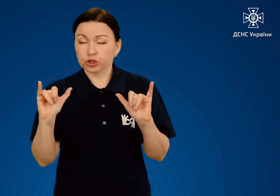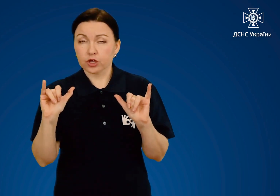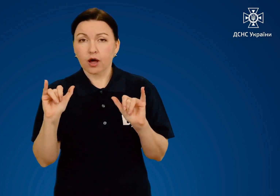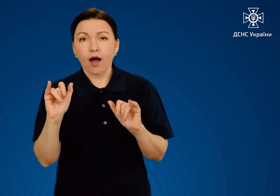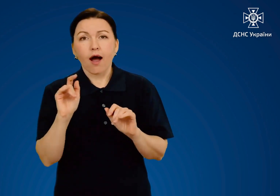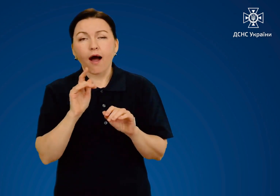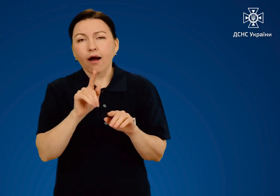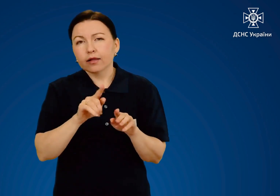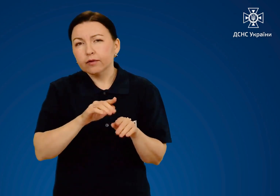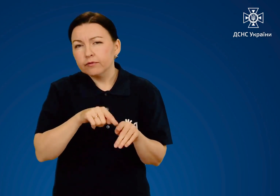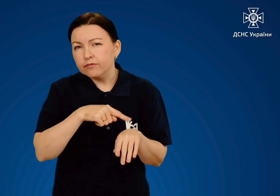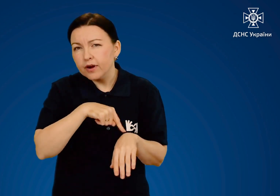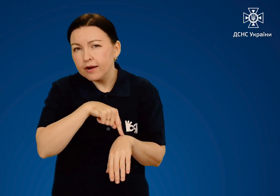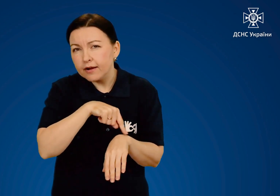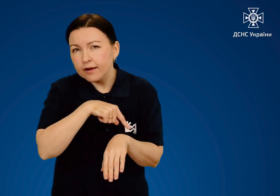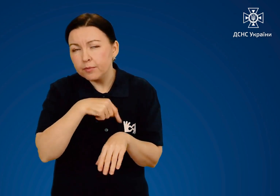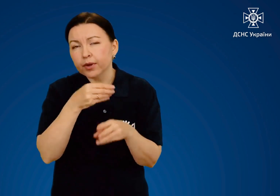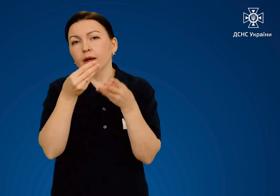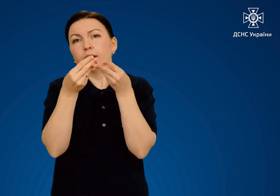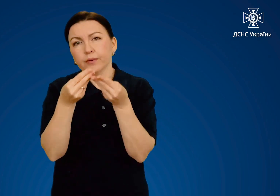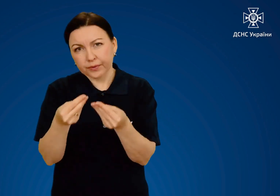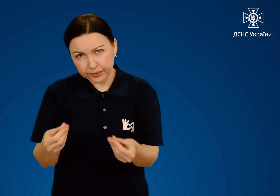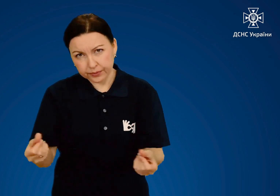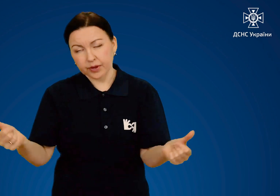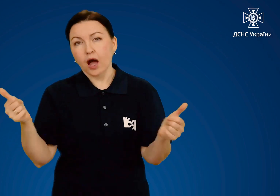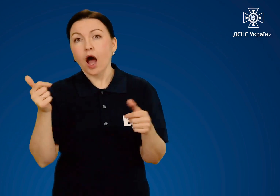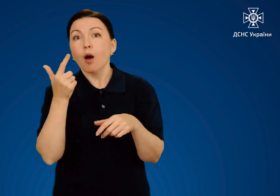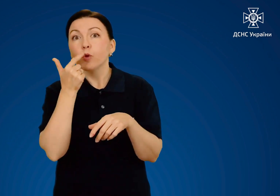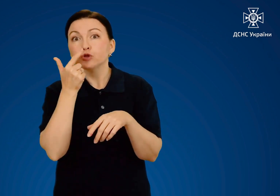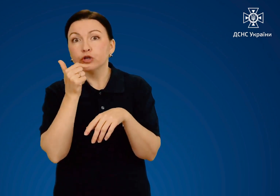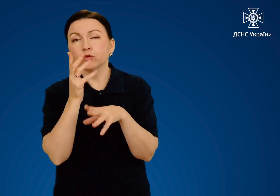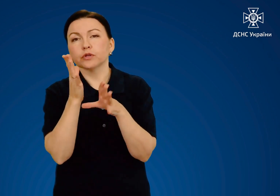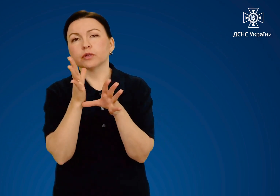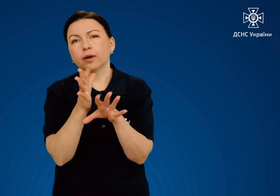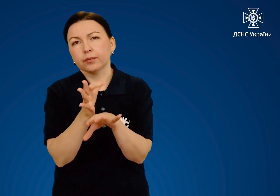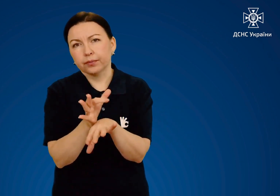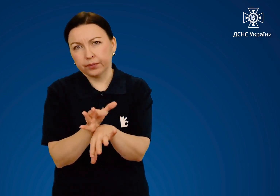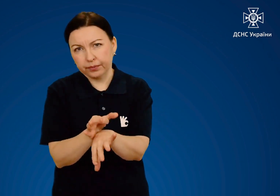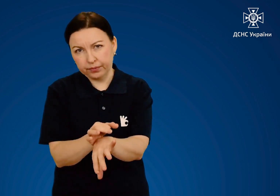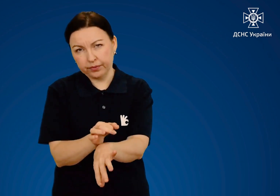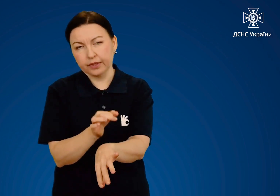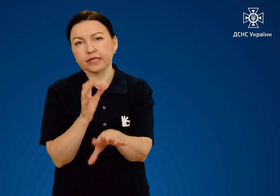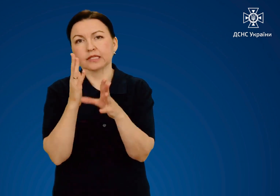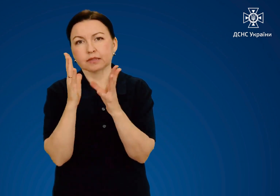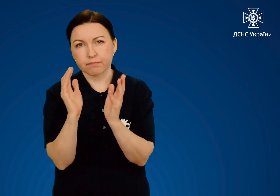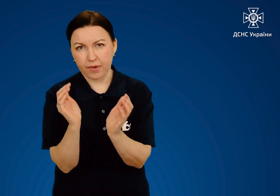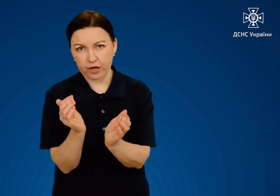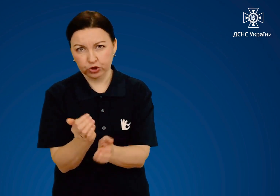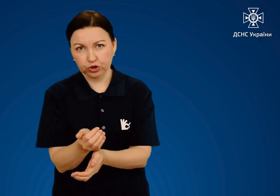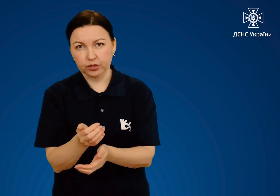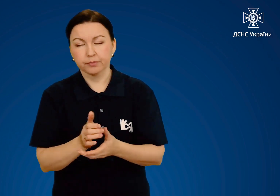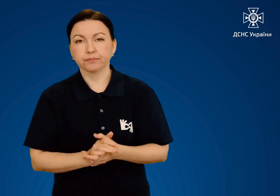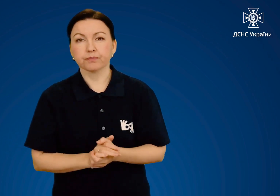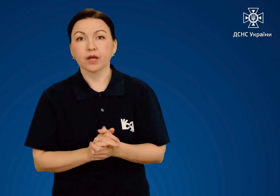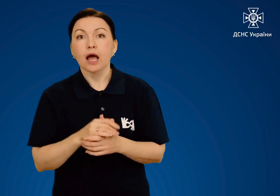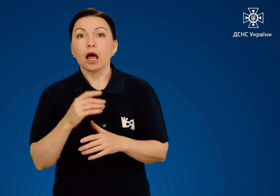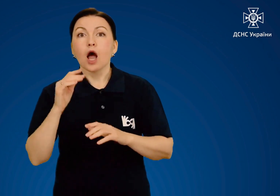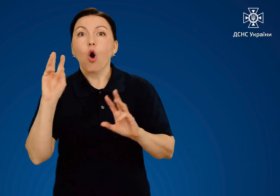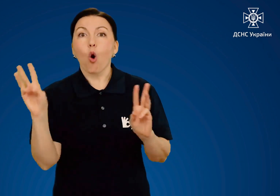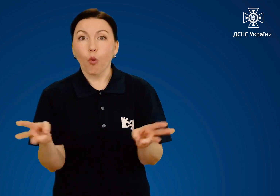підвищаться, але невдовзі біль стихне, а почервоніння зменшиться. При